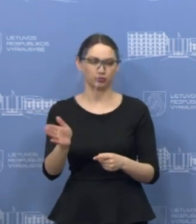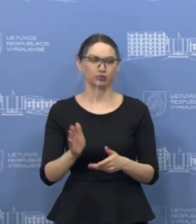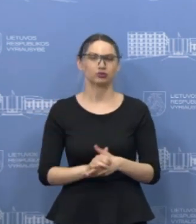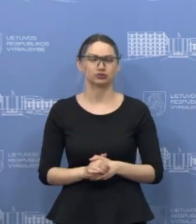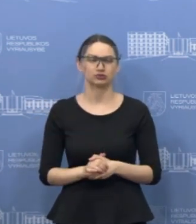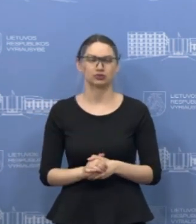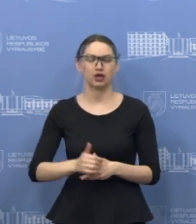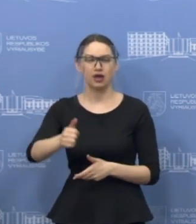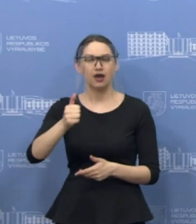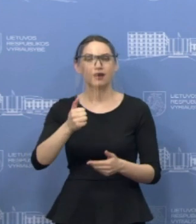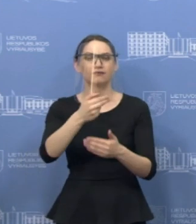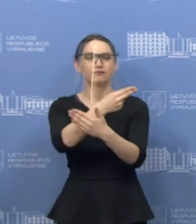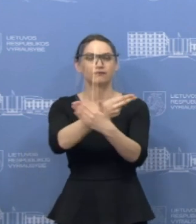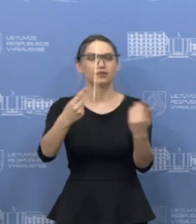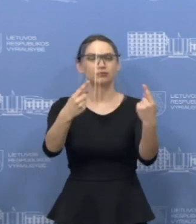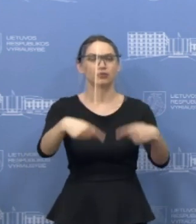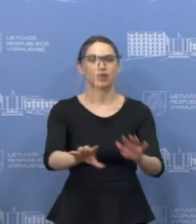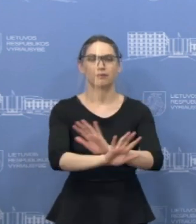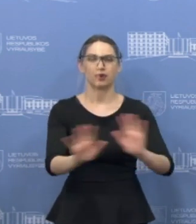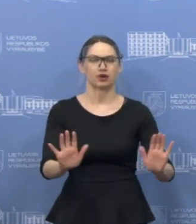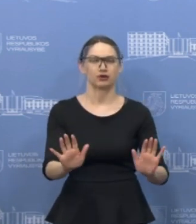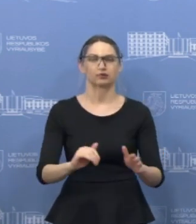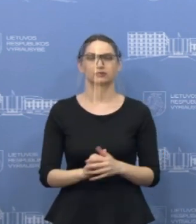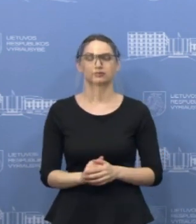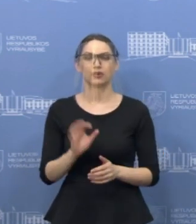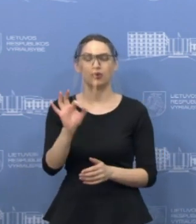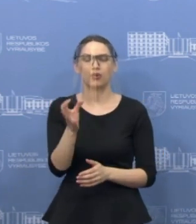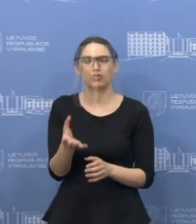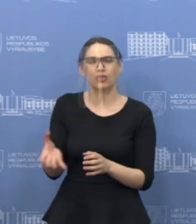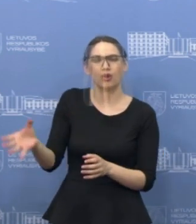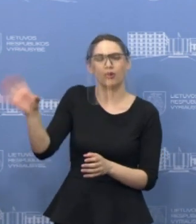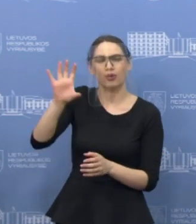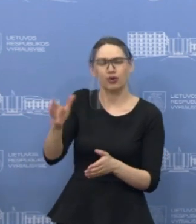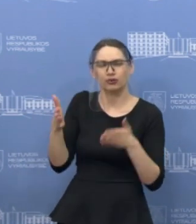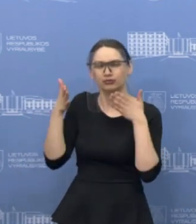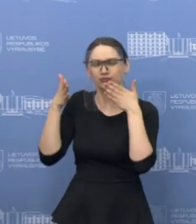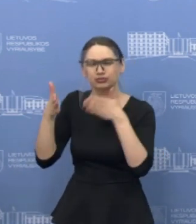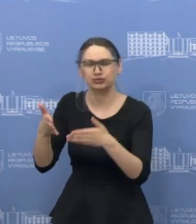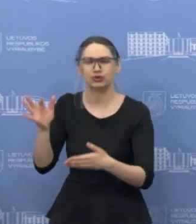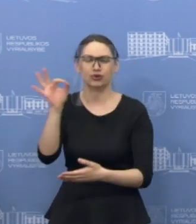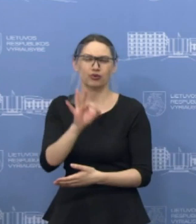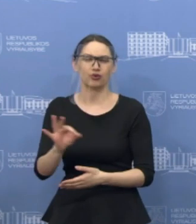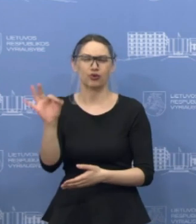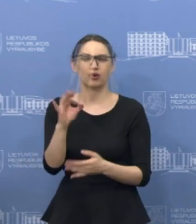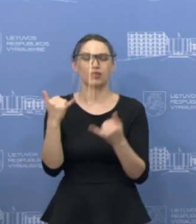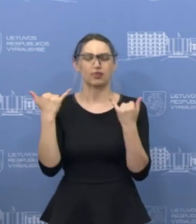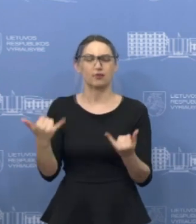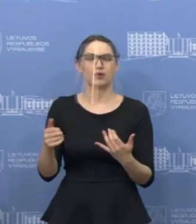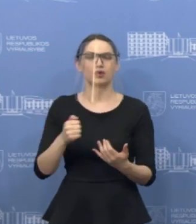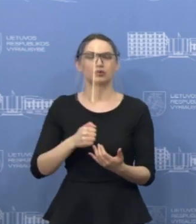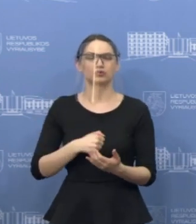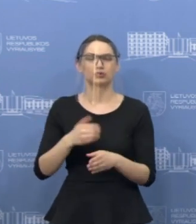pritaikytos įmonių likvidumui palaikyti. O labiausiai tai pritaikytos esamų paskolų